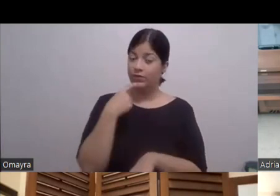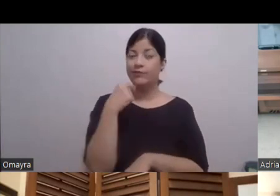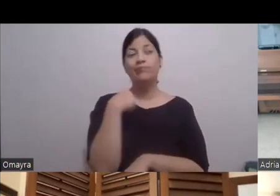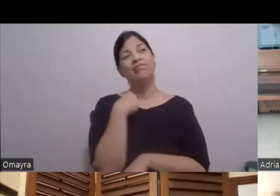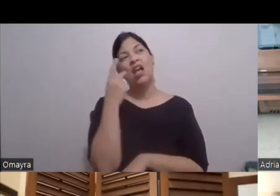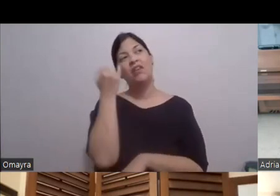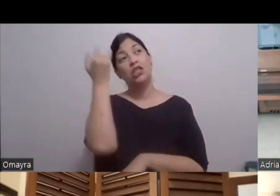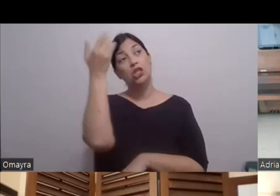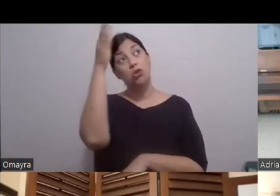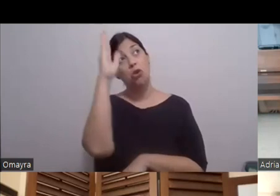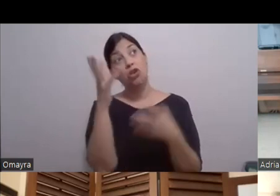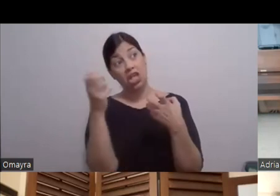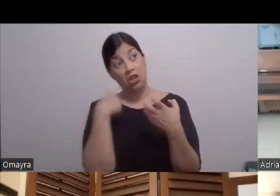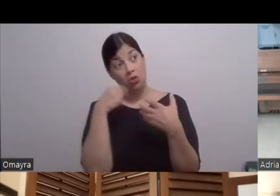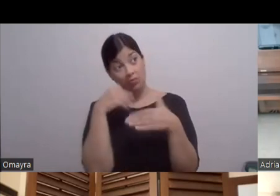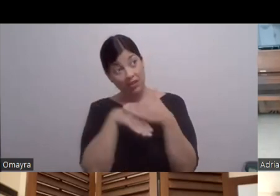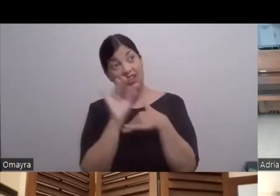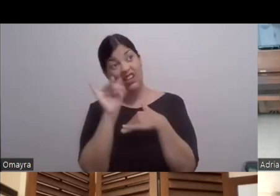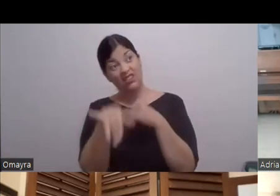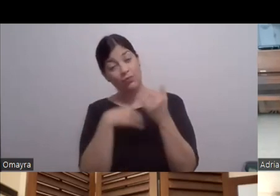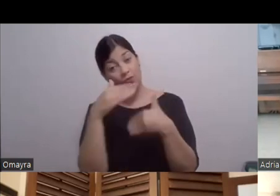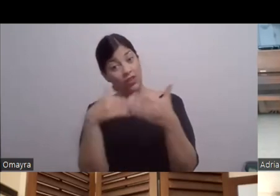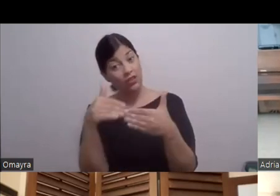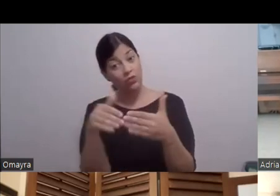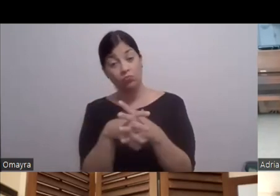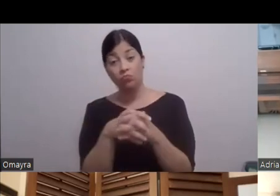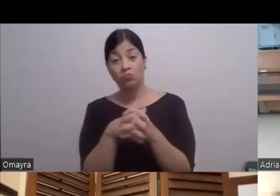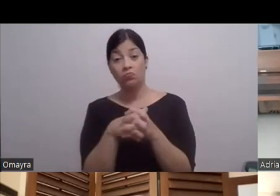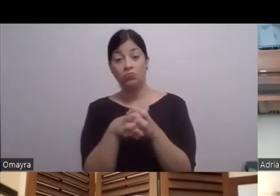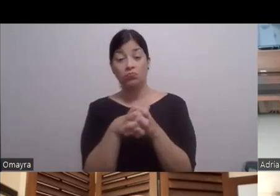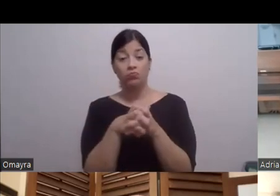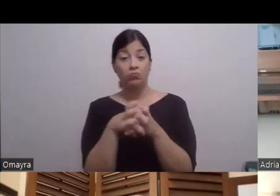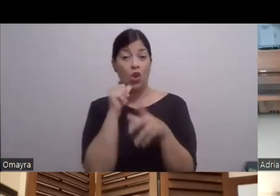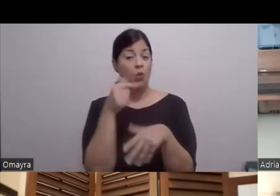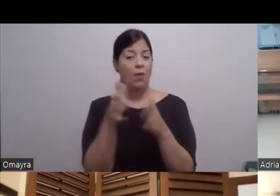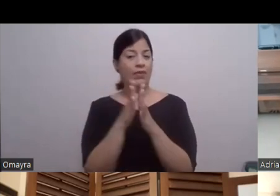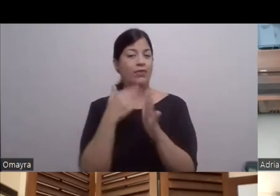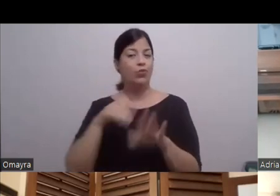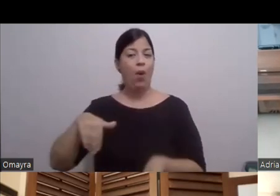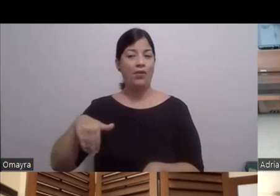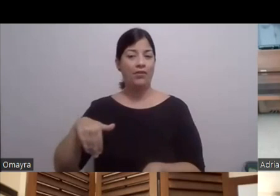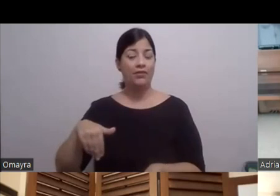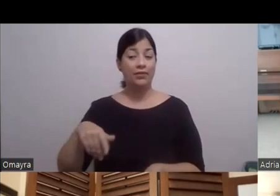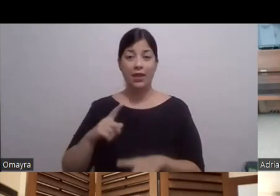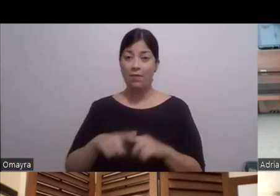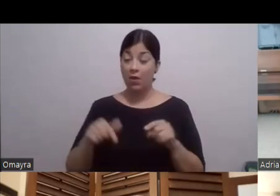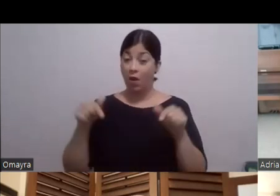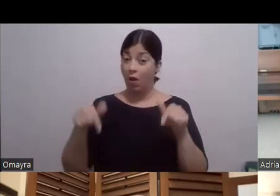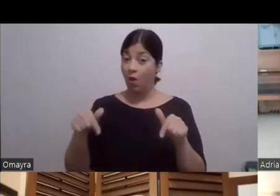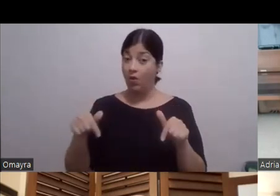Entre en su proceso Y no me ha pedido No me ha pedido En esta que pasó ahora La mamá me pidió Porque Cheo El